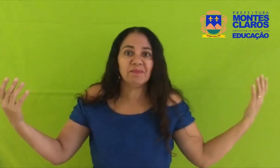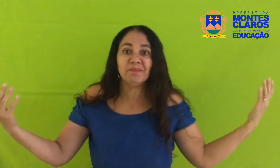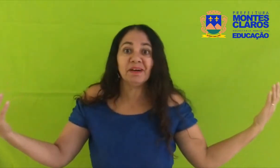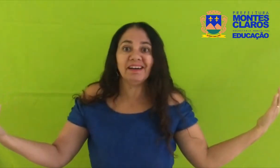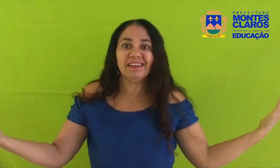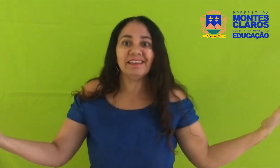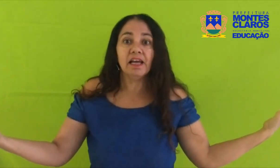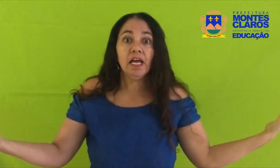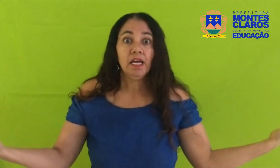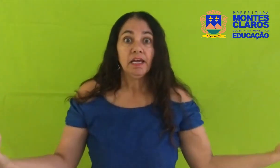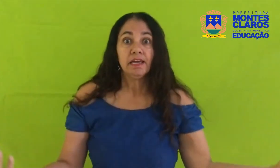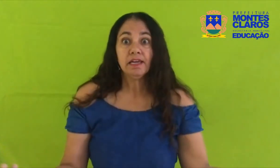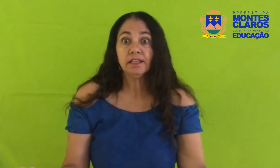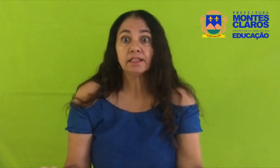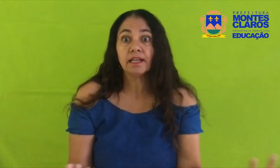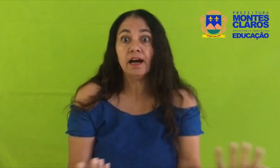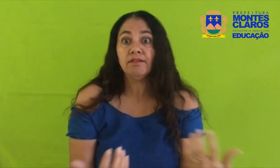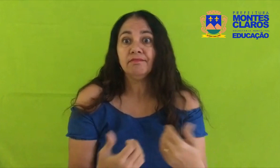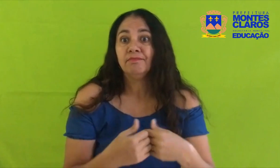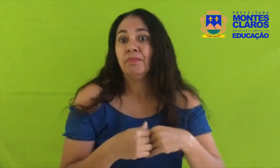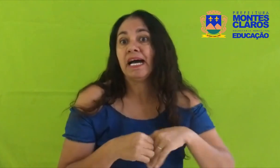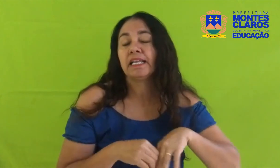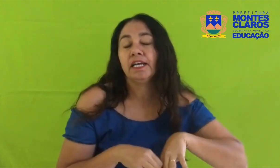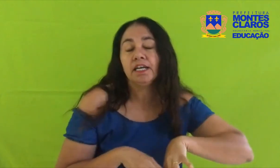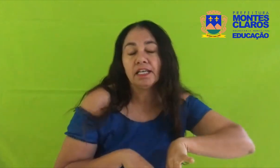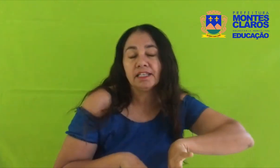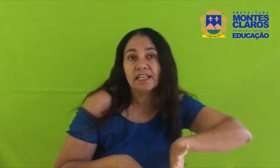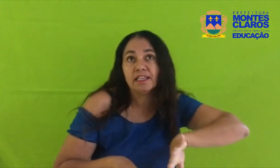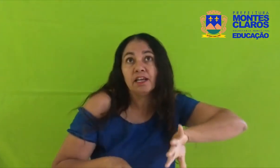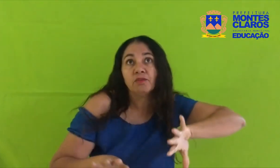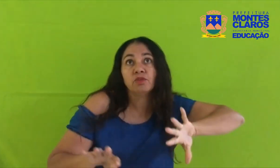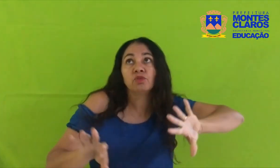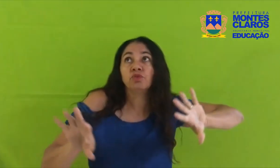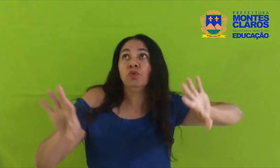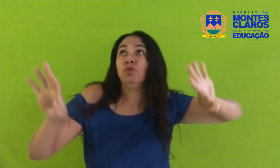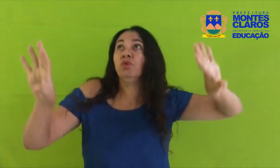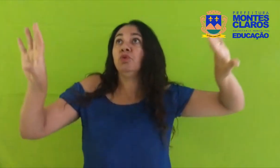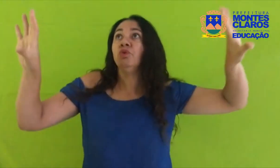mamãe Então Mariana entendeu tudo